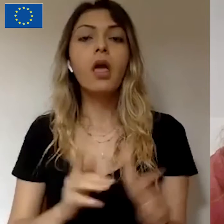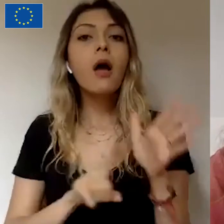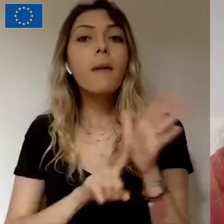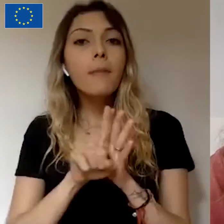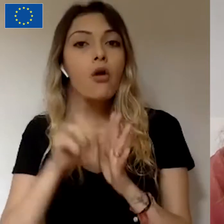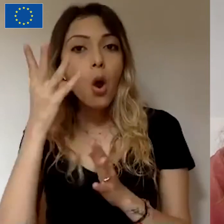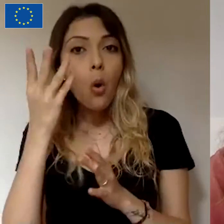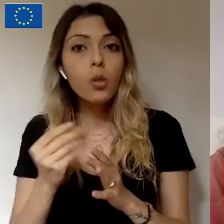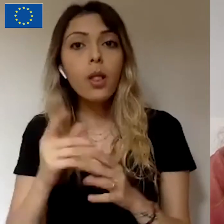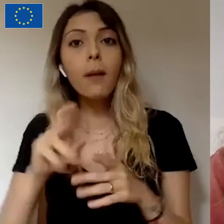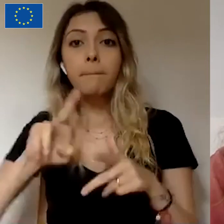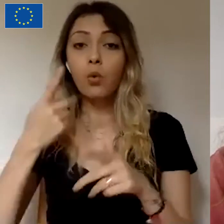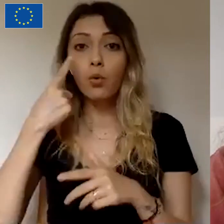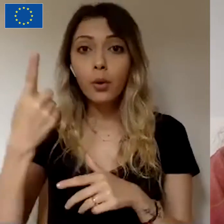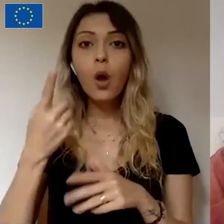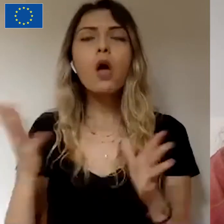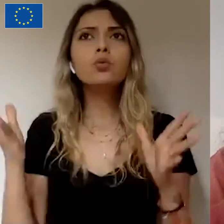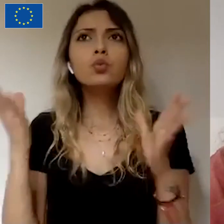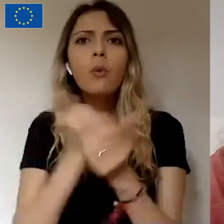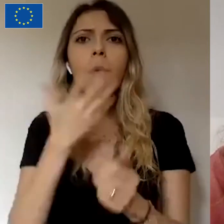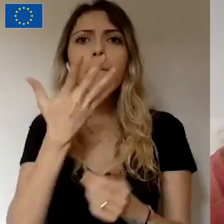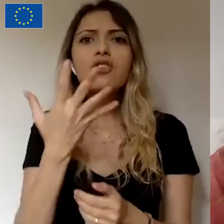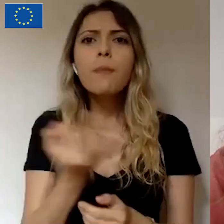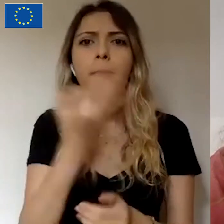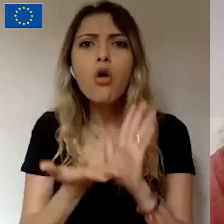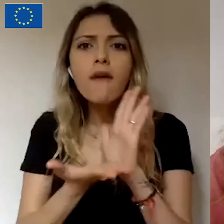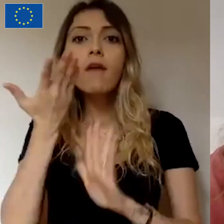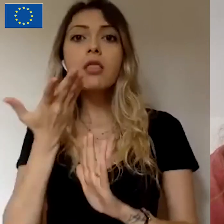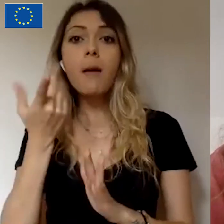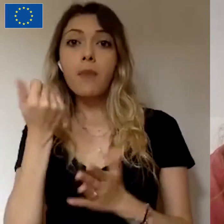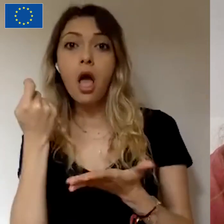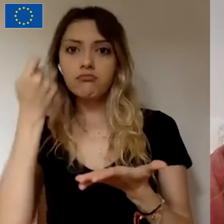toplamda 5 milyonun üzerinde bir fon aktarımı yapıldı.